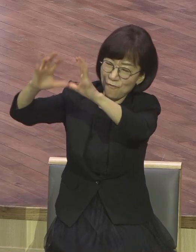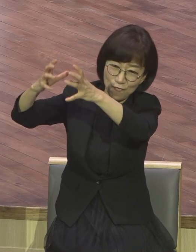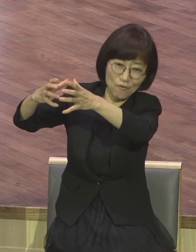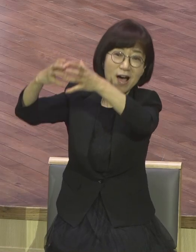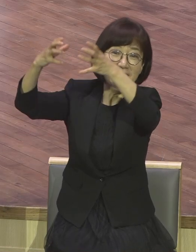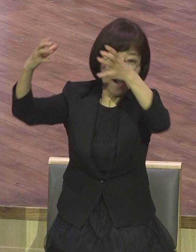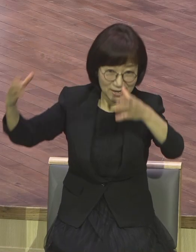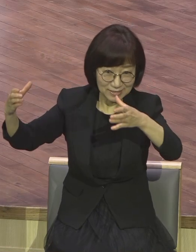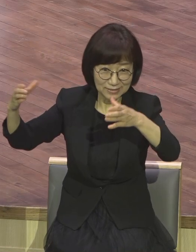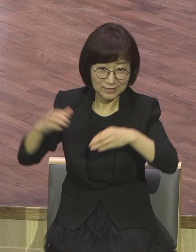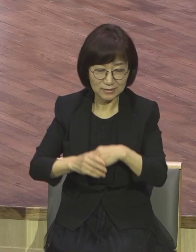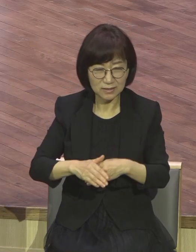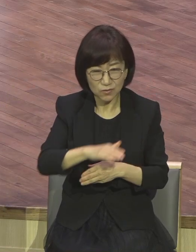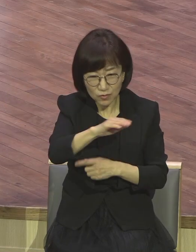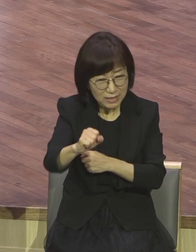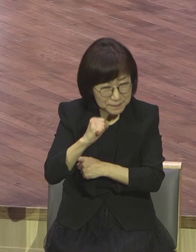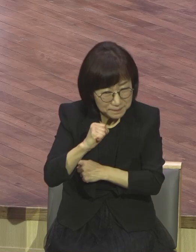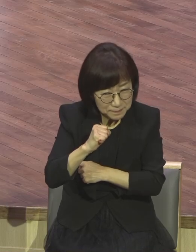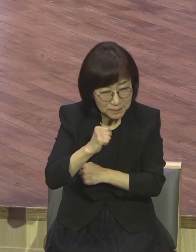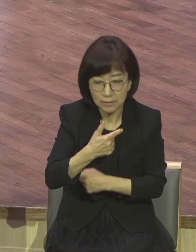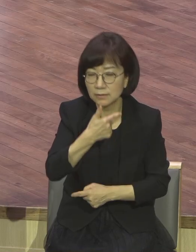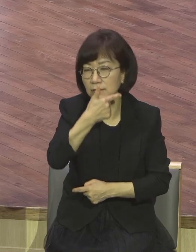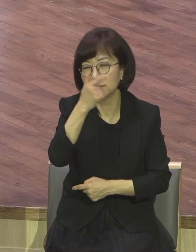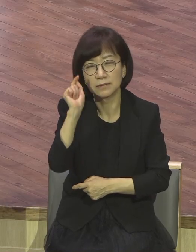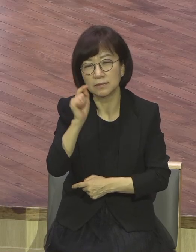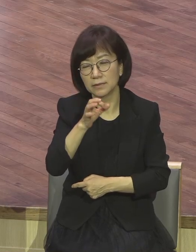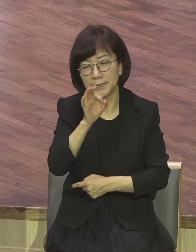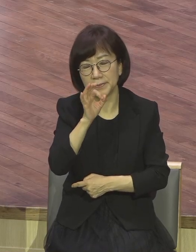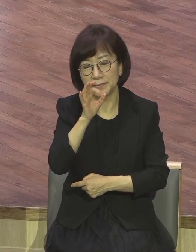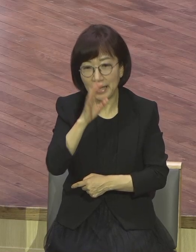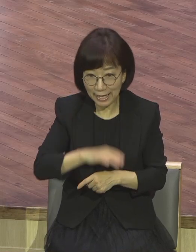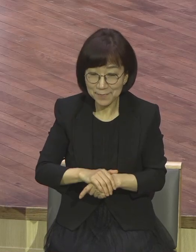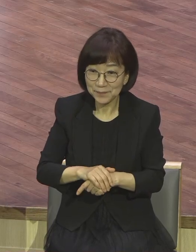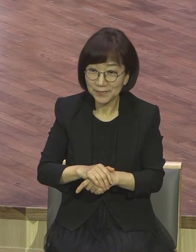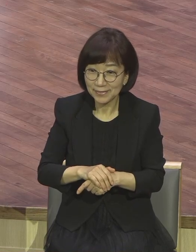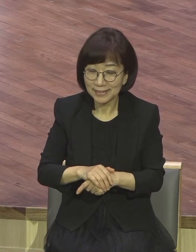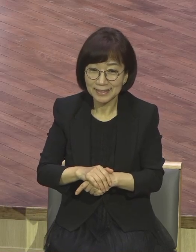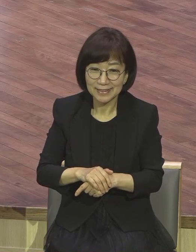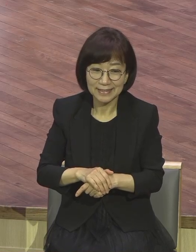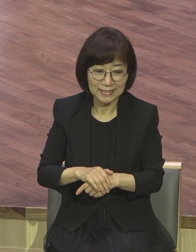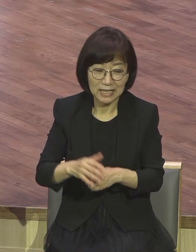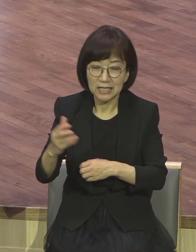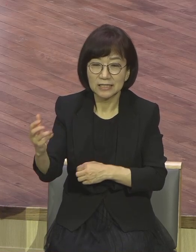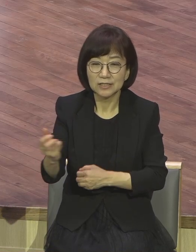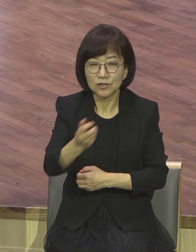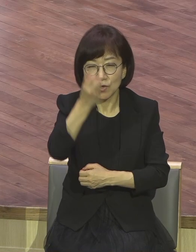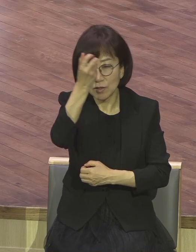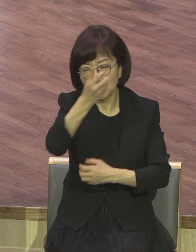우리의 힘과 능력으로는 불가능하기 때문에 어떻게 해야 돼요? 성령 충만을 입어라